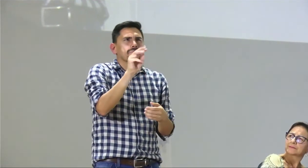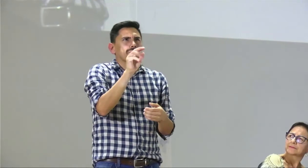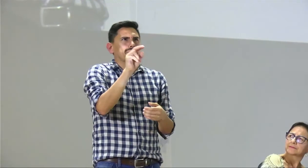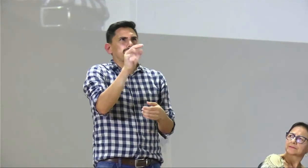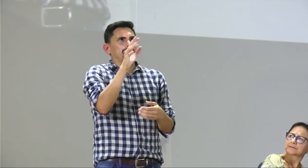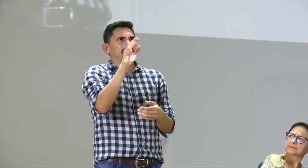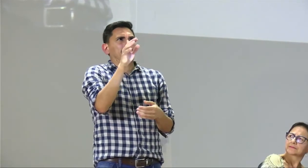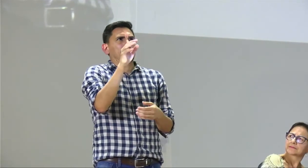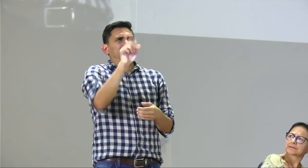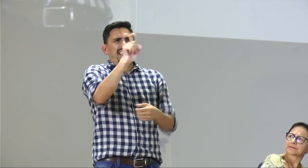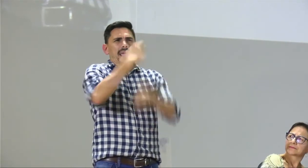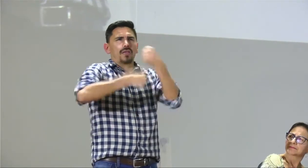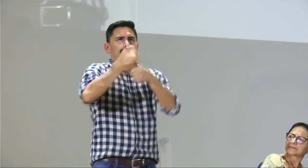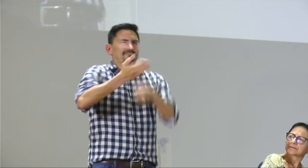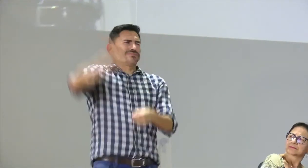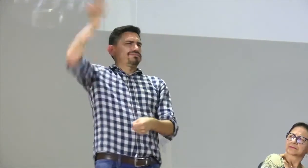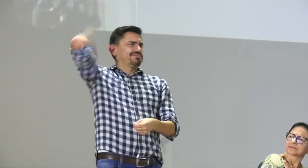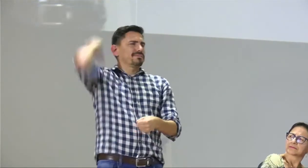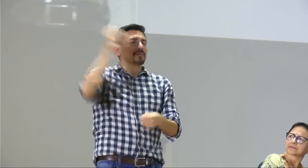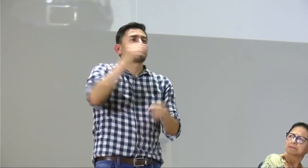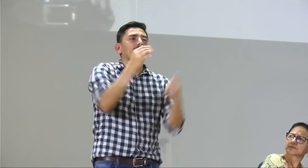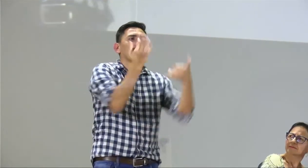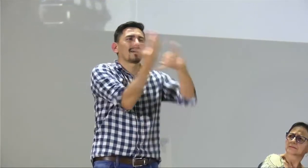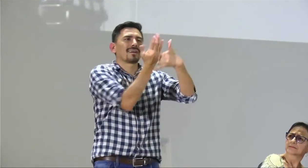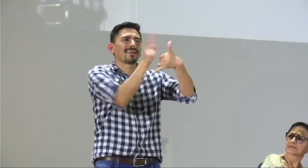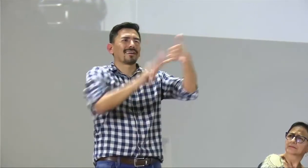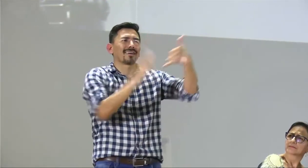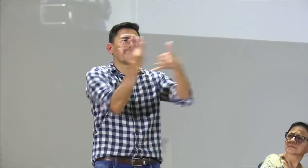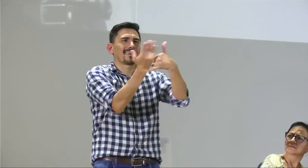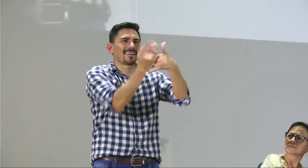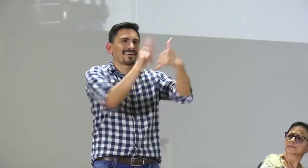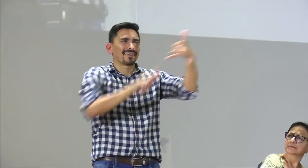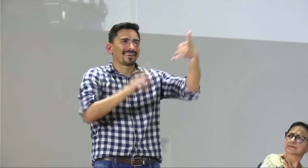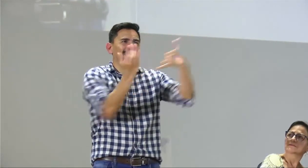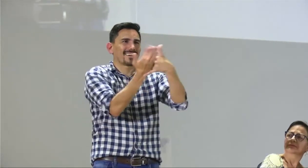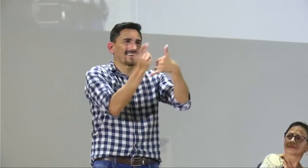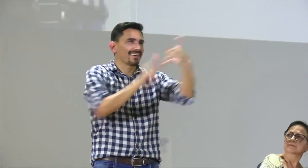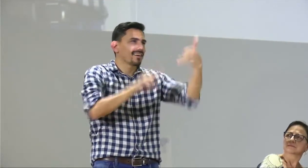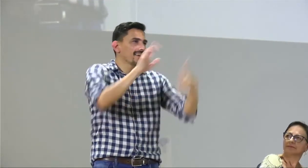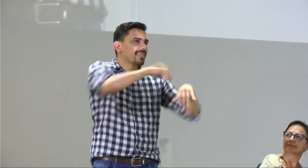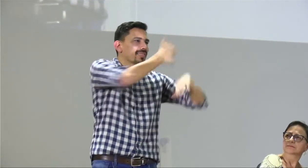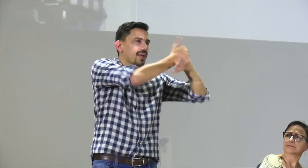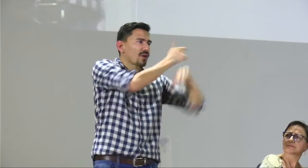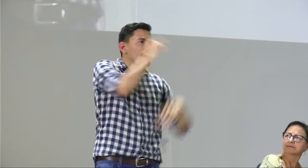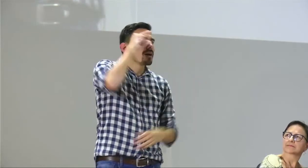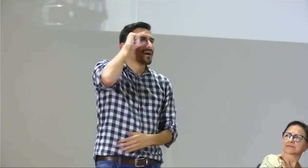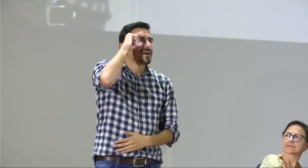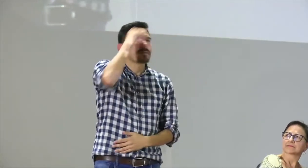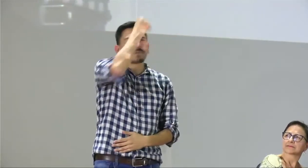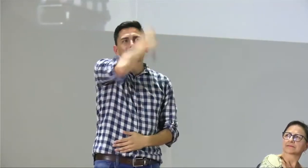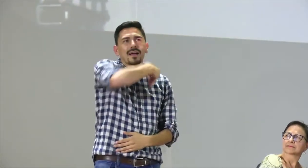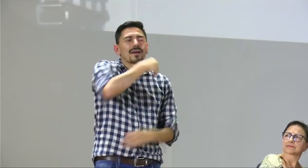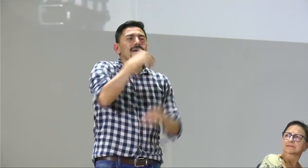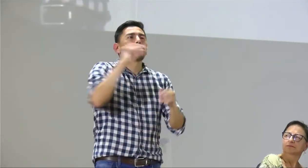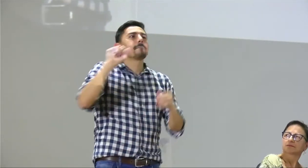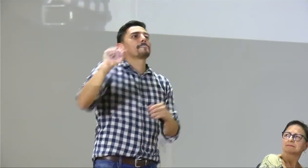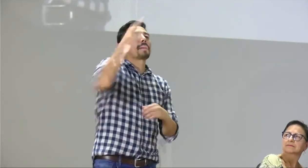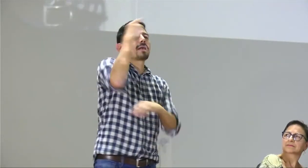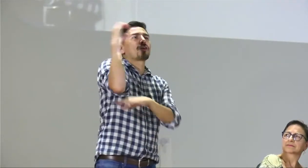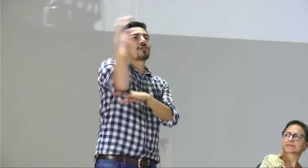hace unos seis años en el plan piloto que se tuvo con Marcela la